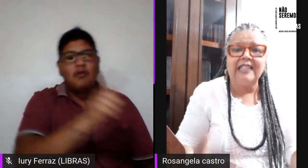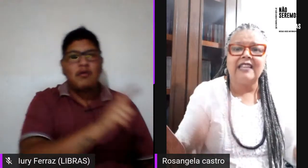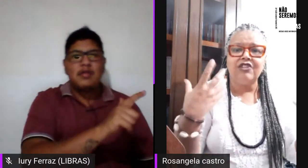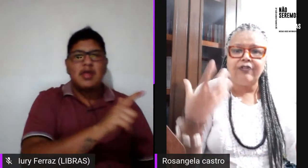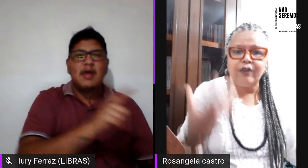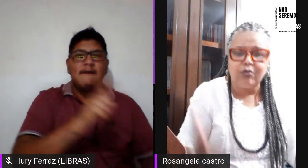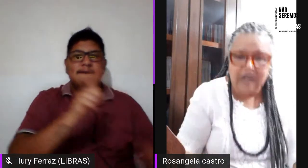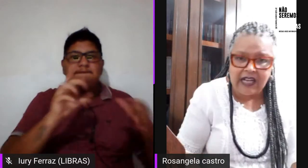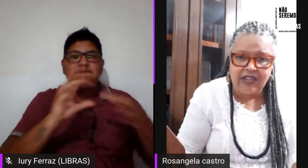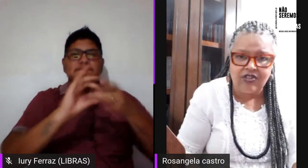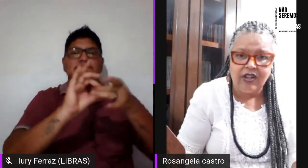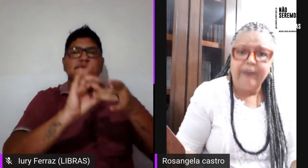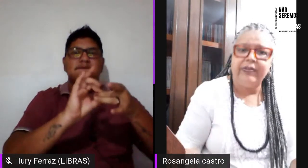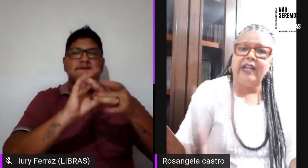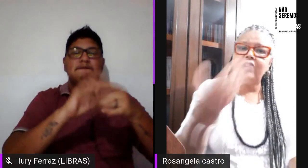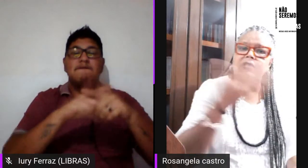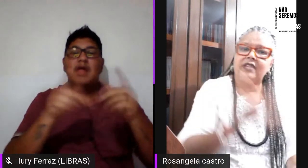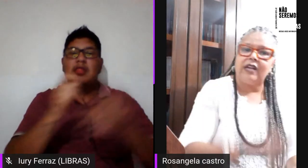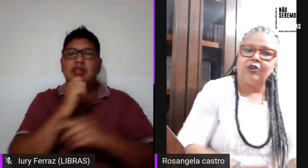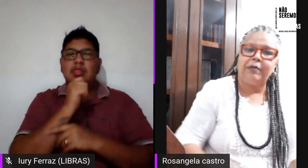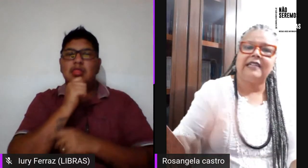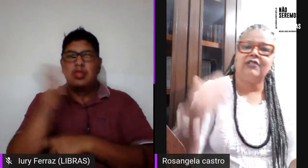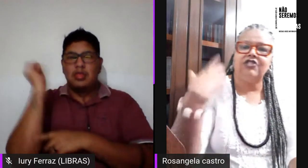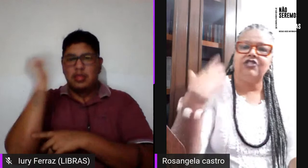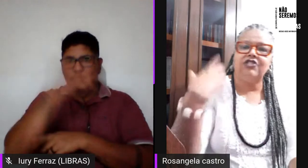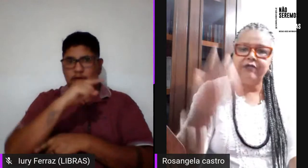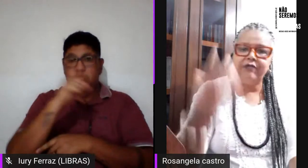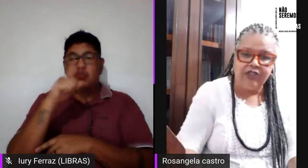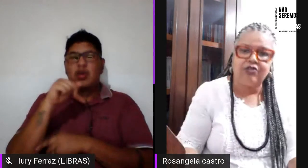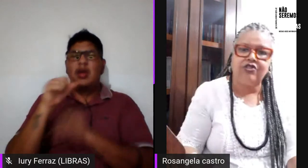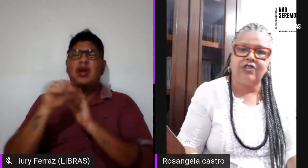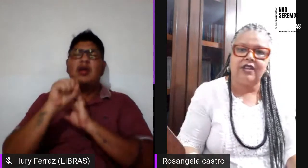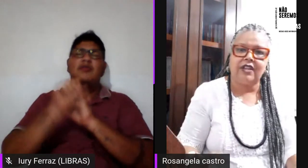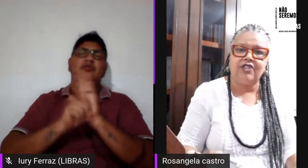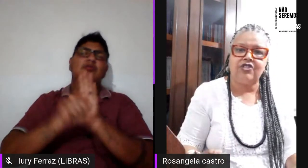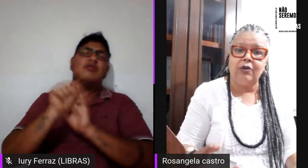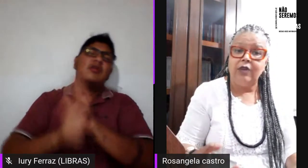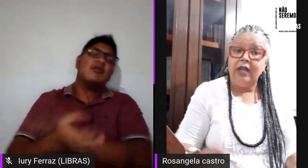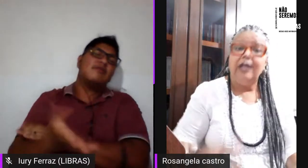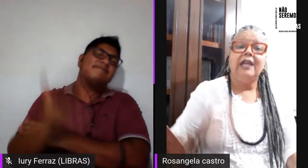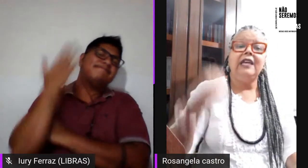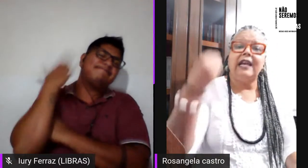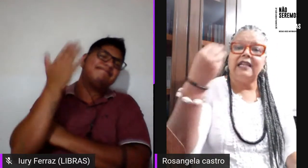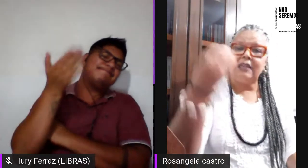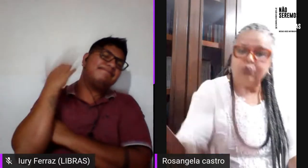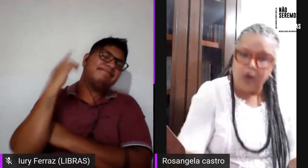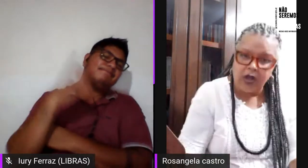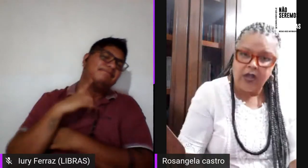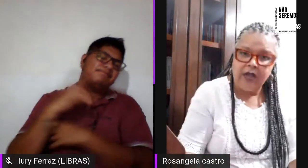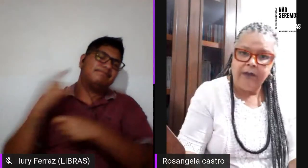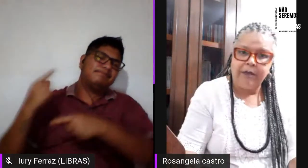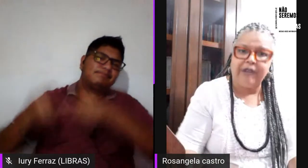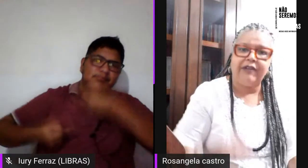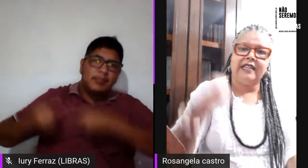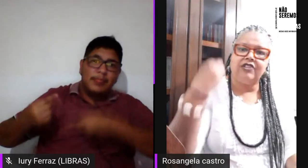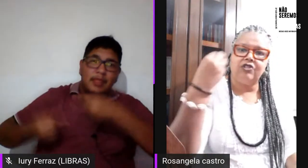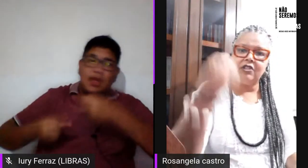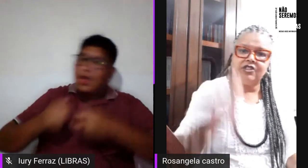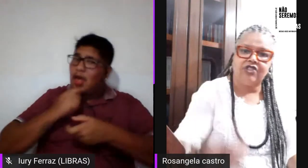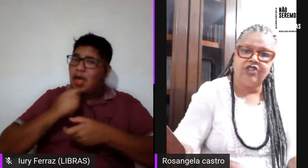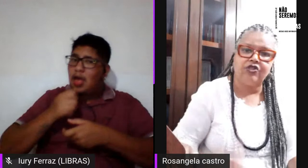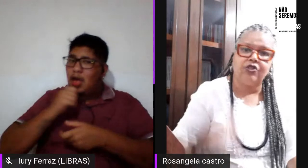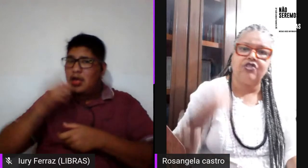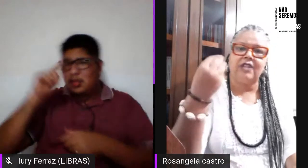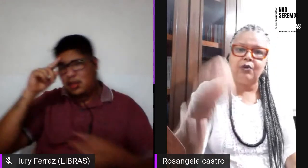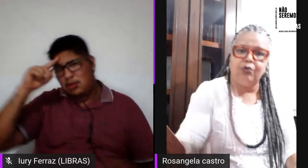gente ainda tem dificuldade desde o século passado a gente vem discutindo essa questão e ainda é um nó para falar das